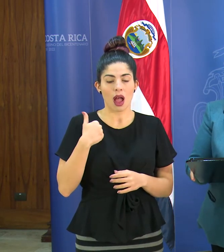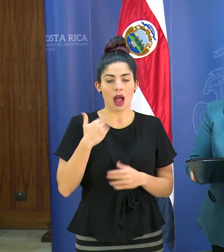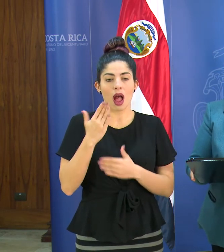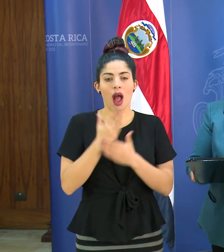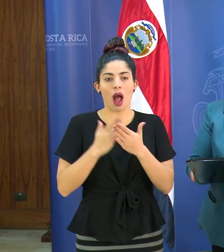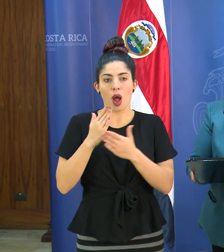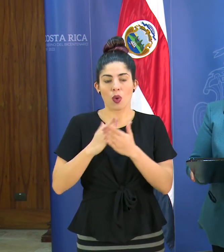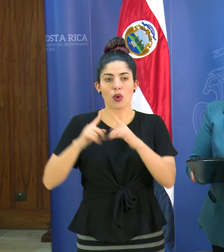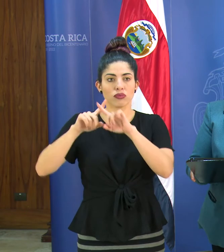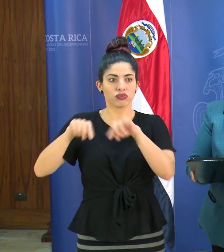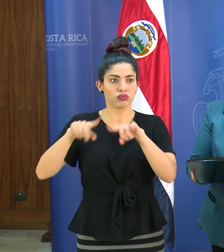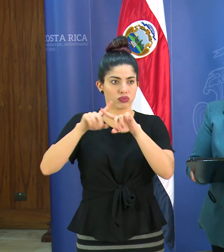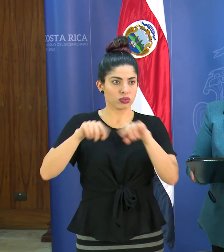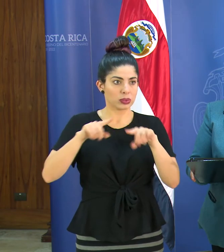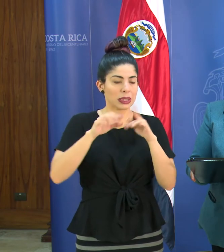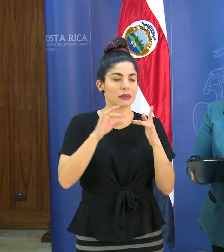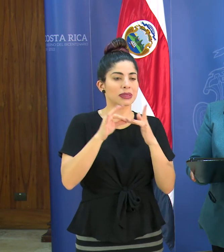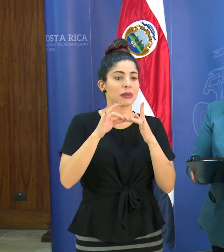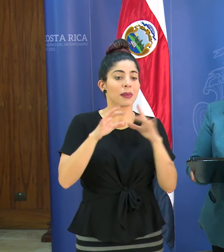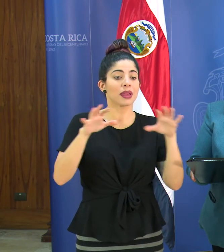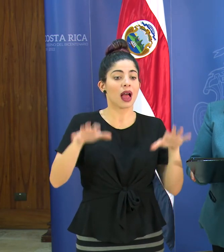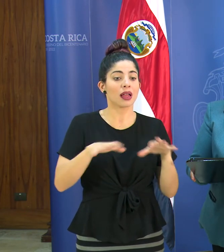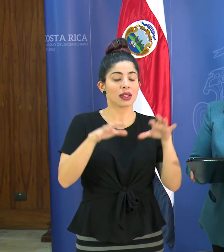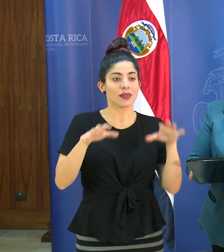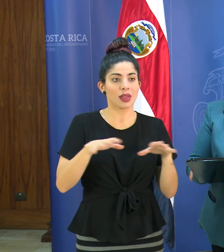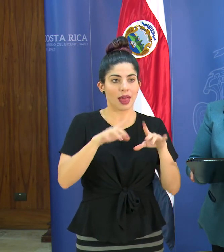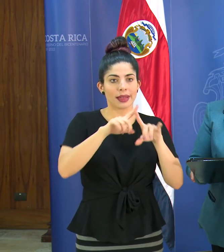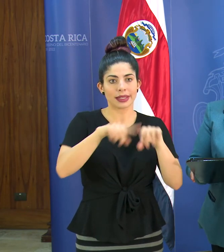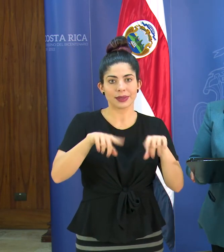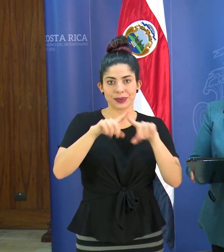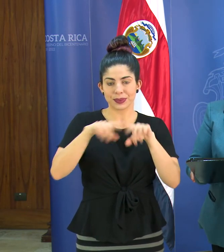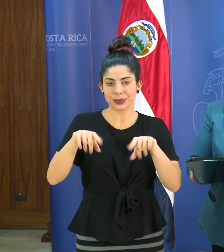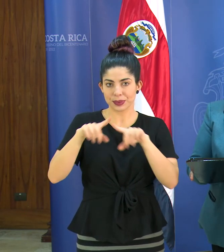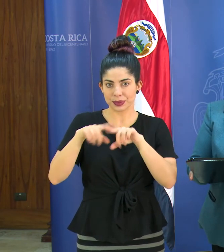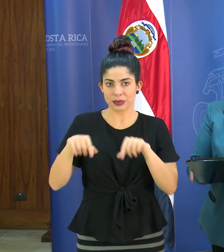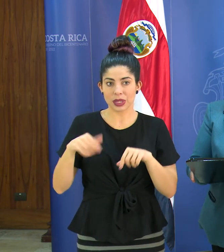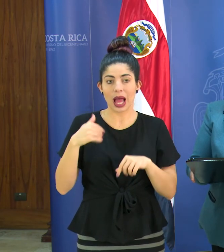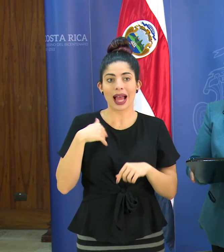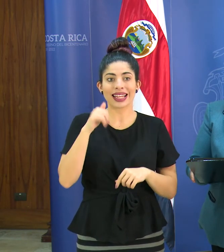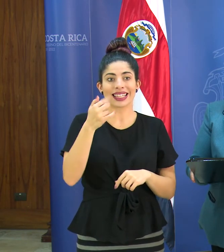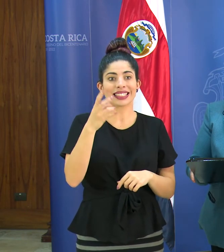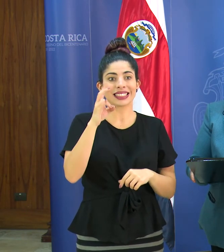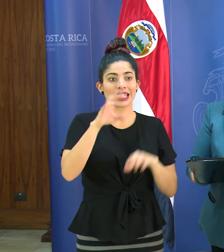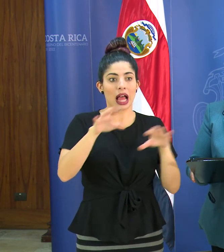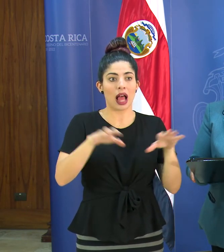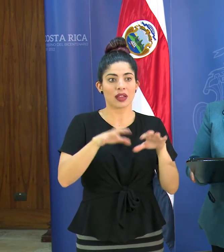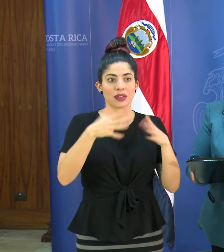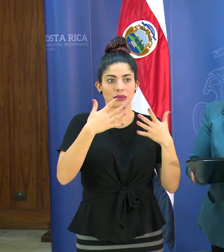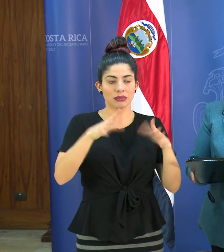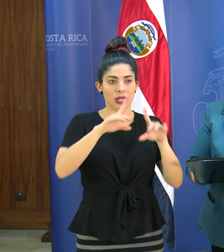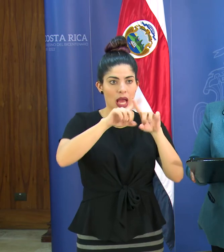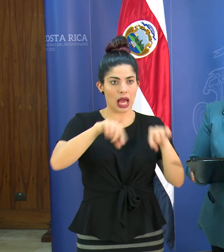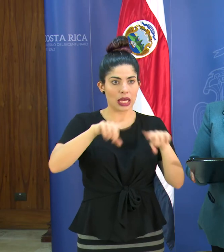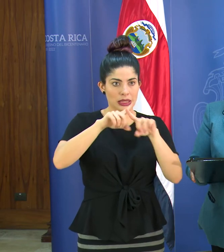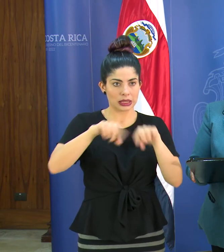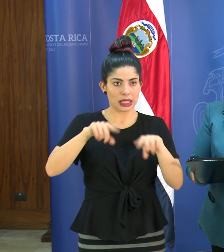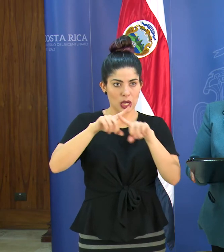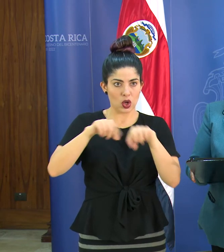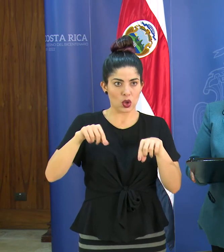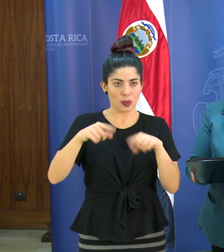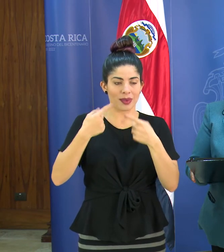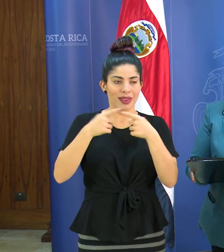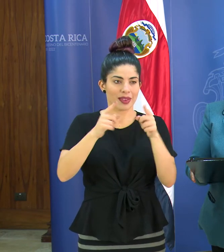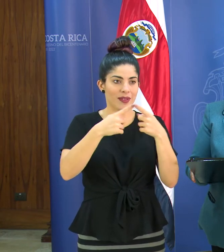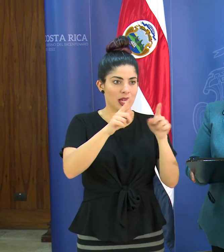cancelaciones sobre todo de eventos tenemos 17 eventos cancelados en